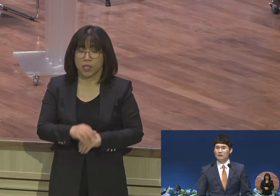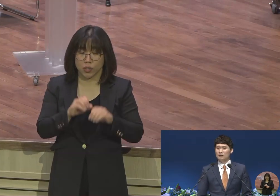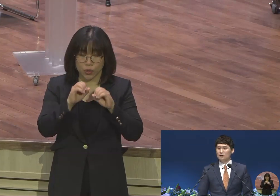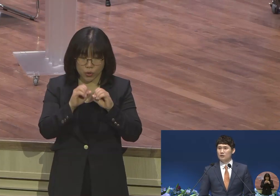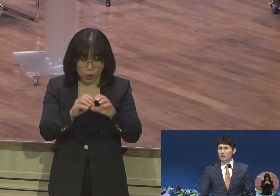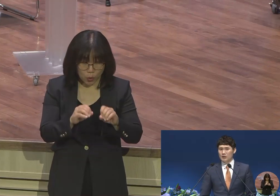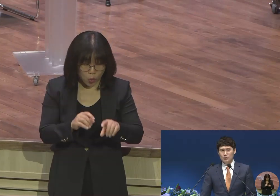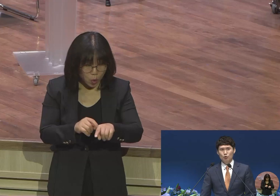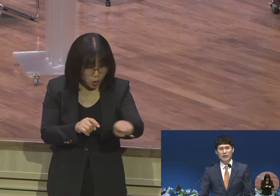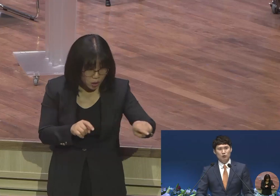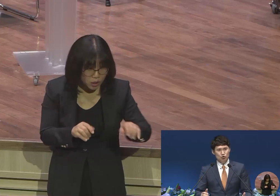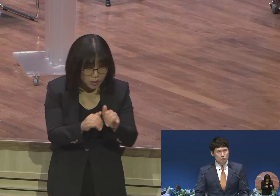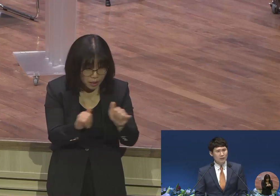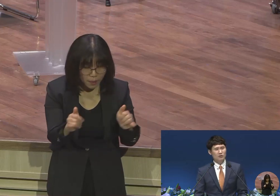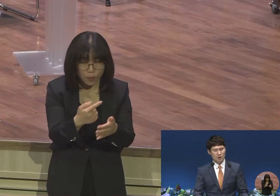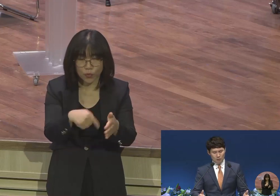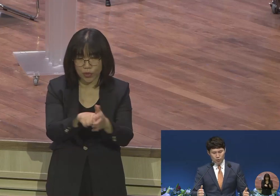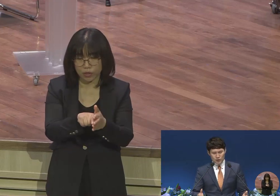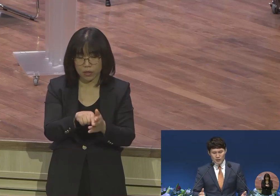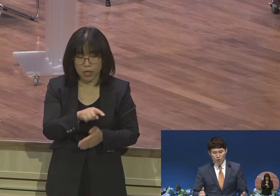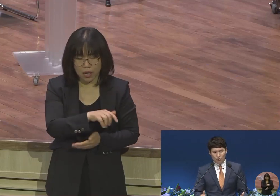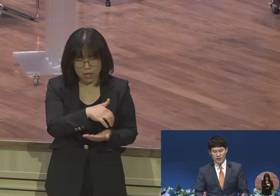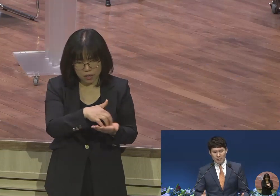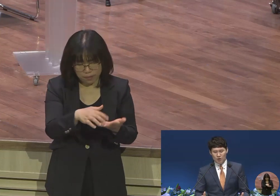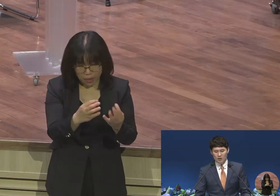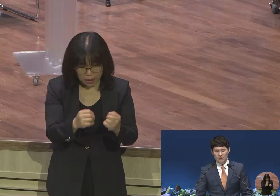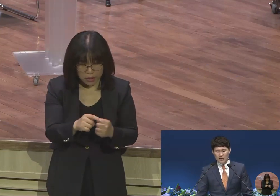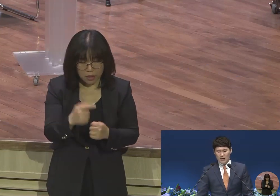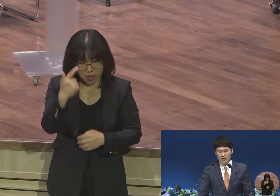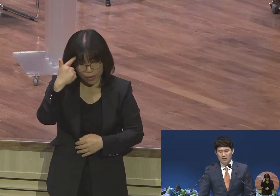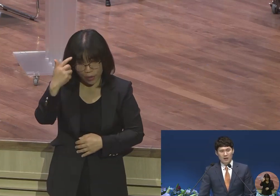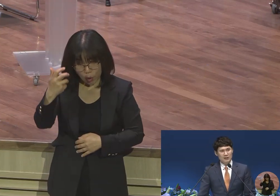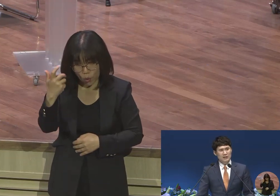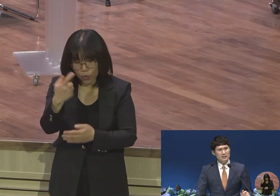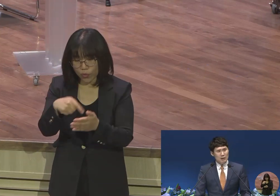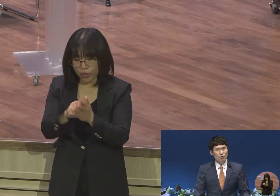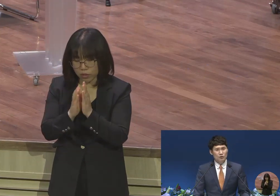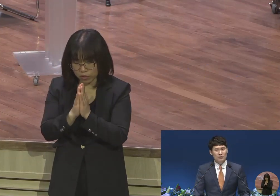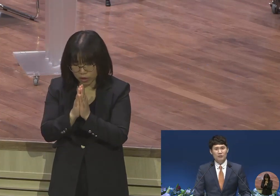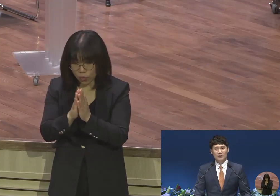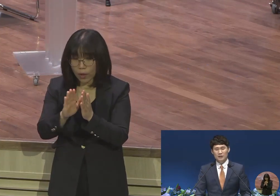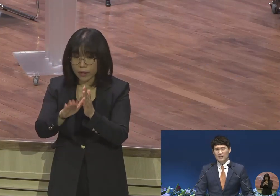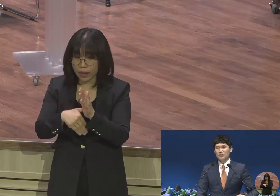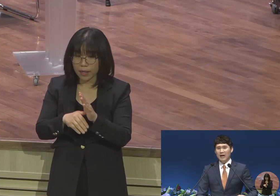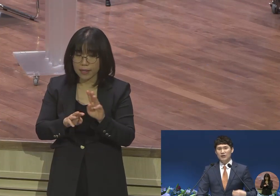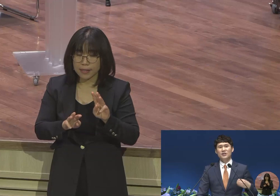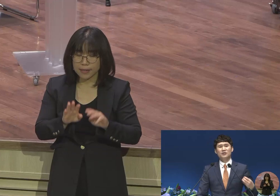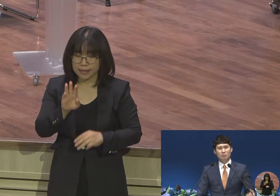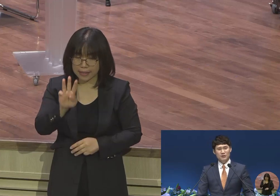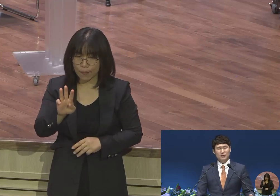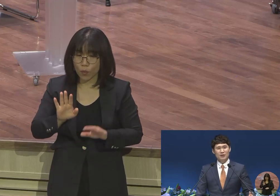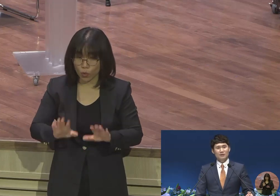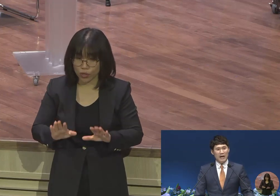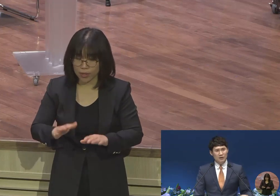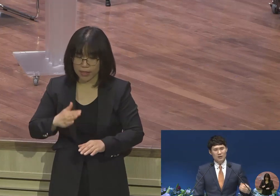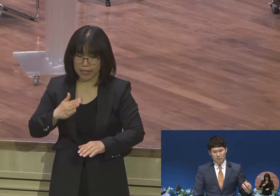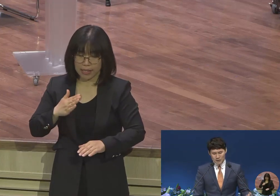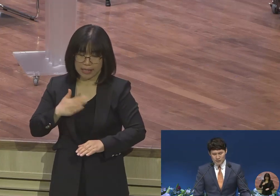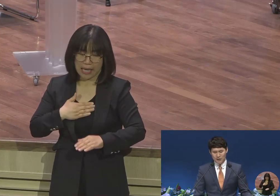그 속에 있는 수많은 불신 영혼들이 담겨질 때에 그 삼오늘은 드디어 나를 뛰어넘어서 나를 넘어서서